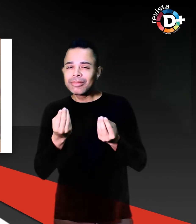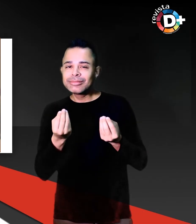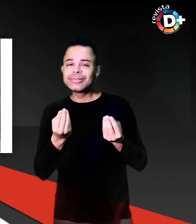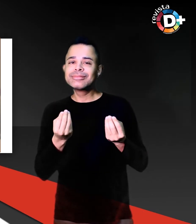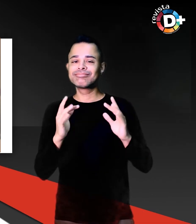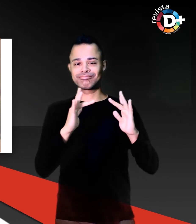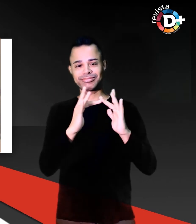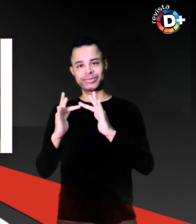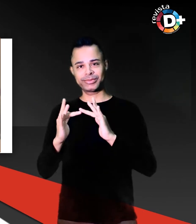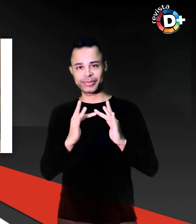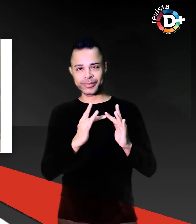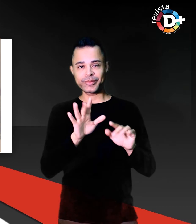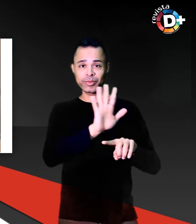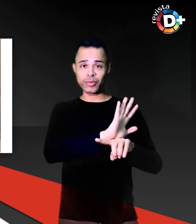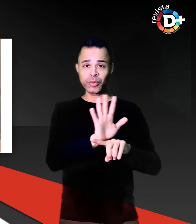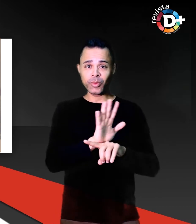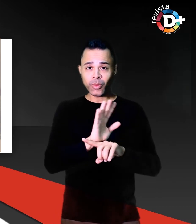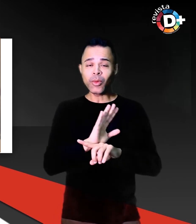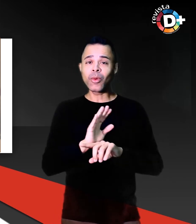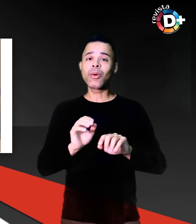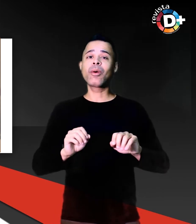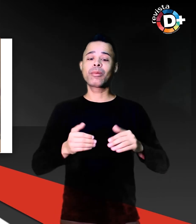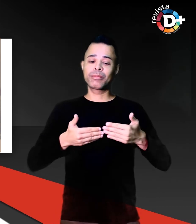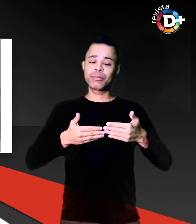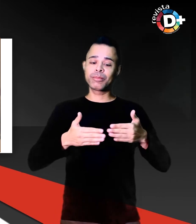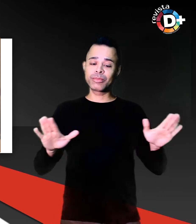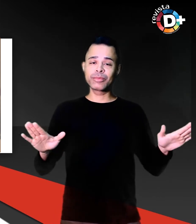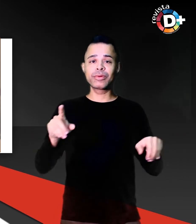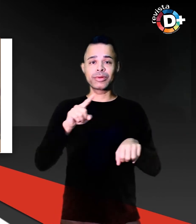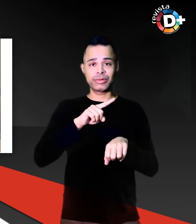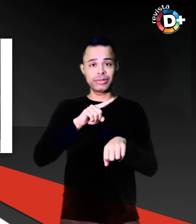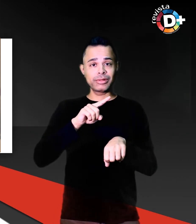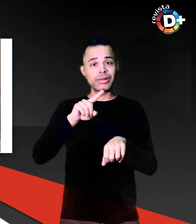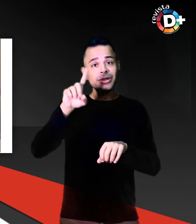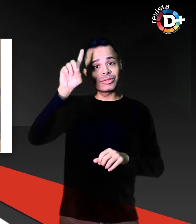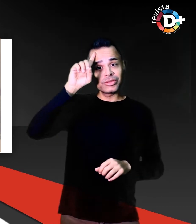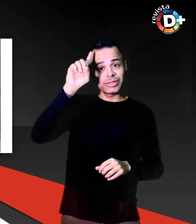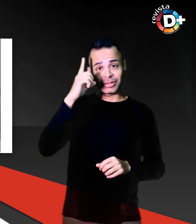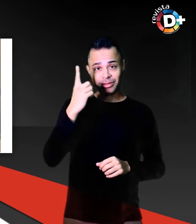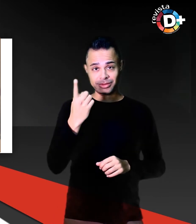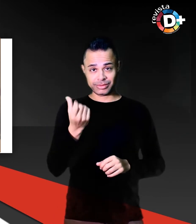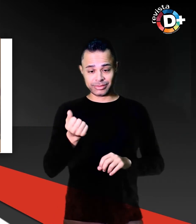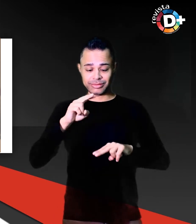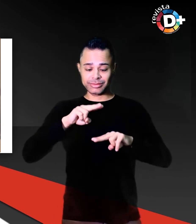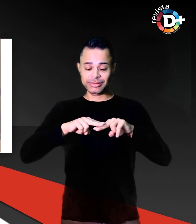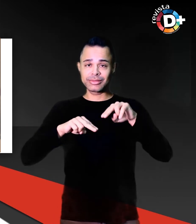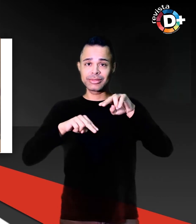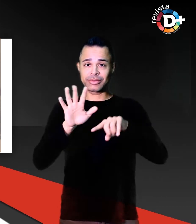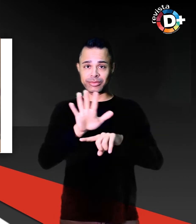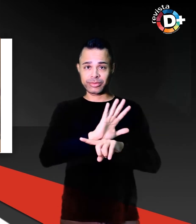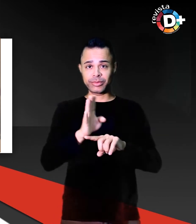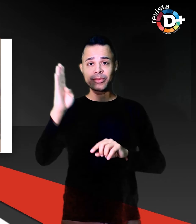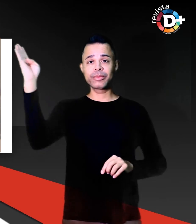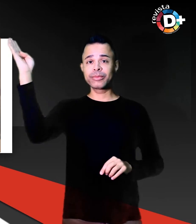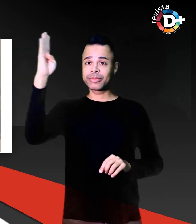a partir de 16 de junho nos cinemas nacionais, com distribuição da Warner Bros. Picturey.